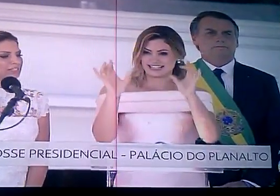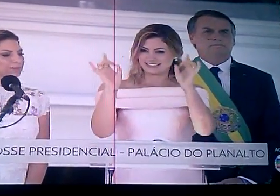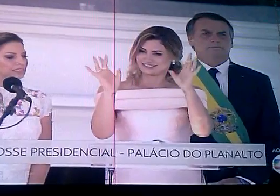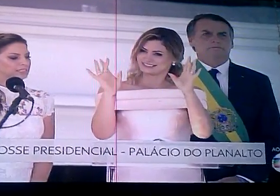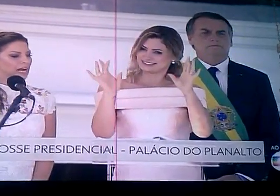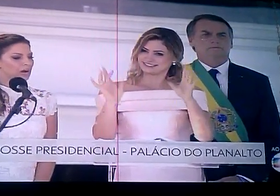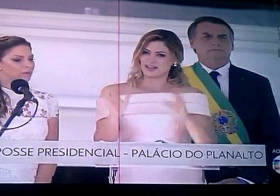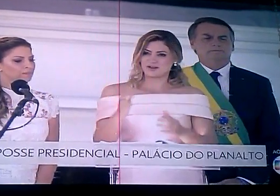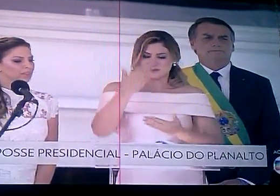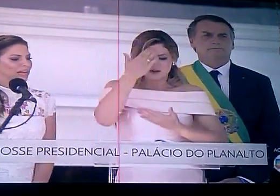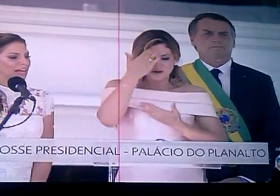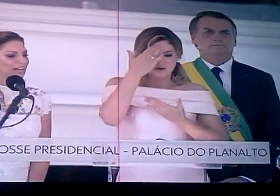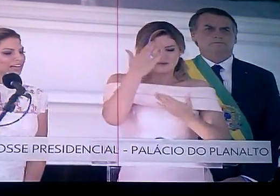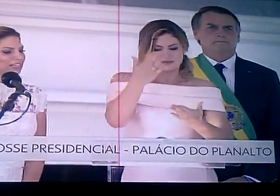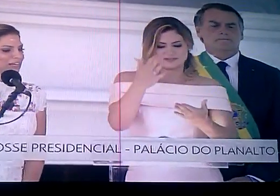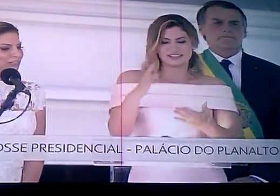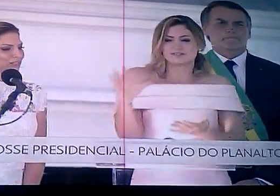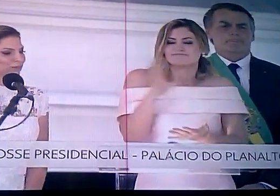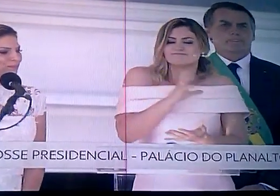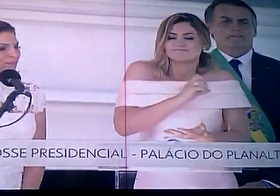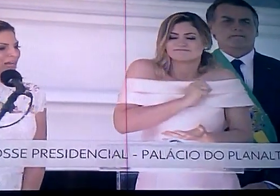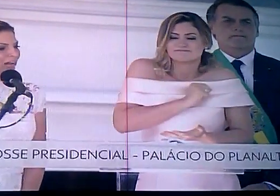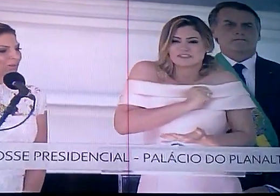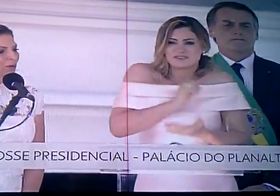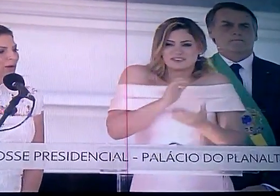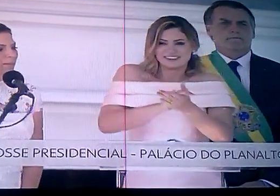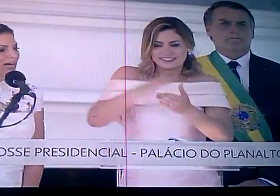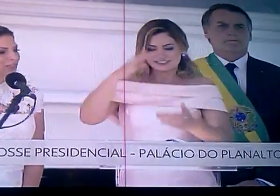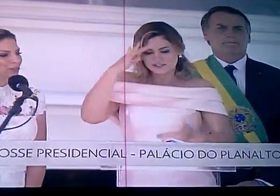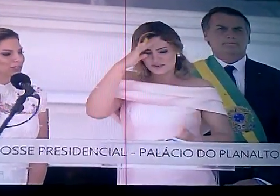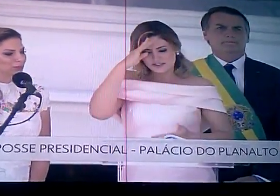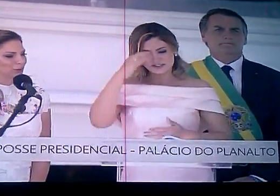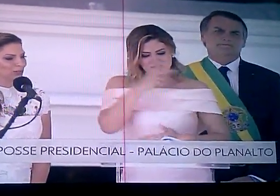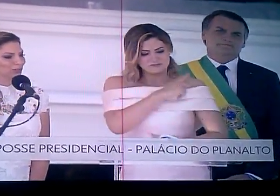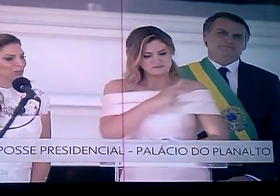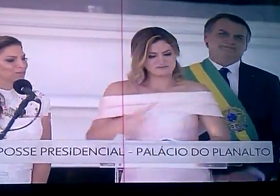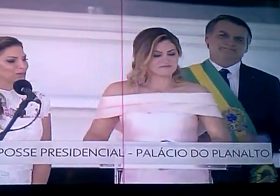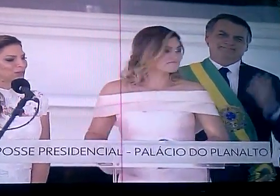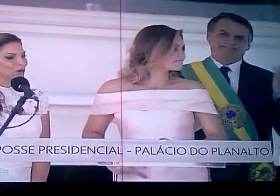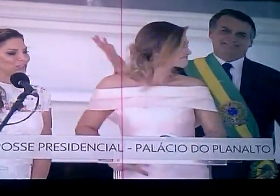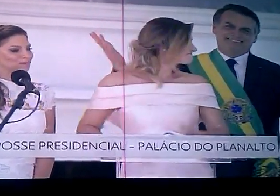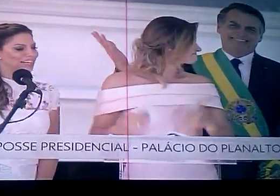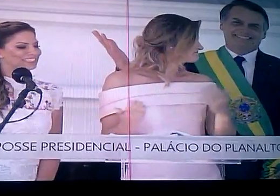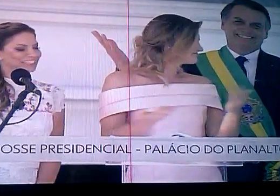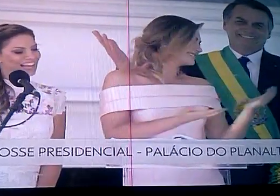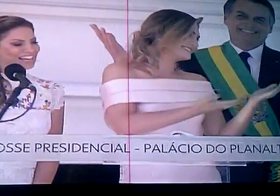especial, agradeço ao meu amado esposo, o nosso presidente,